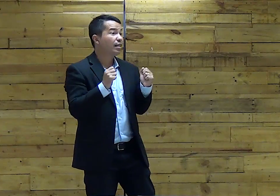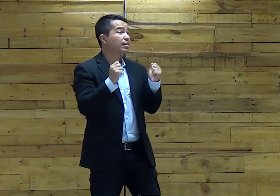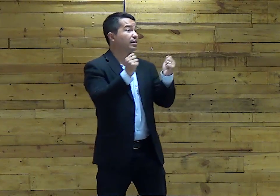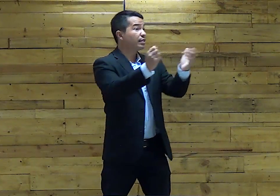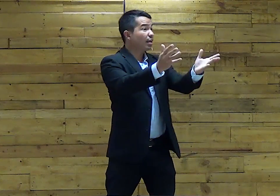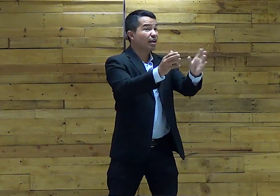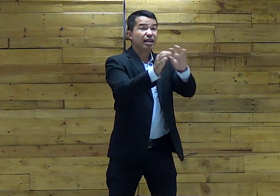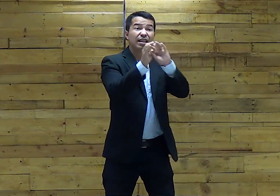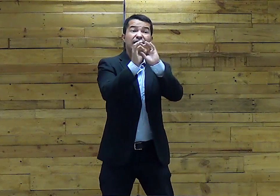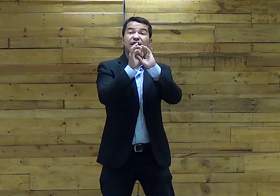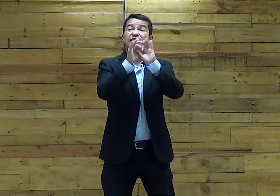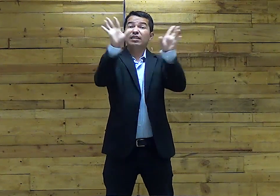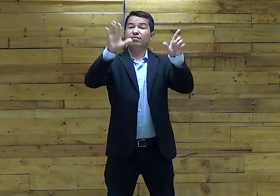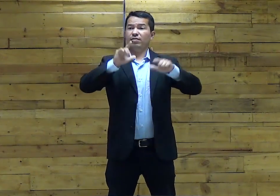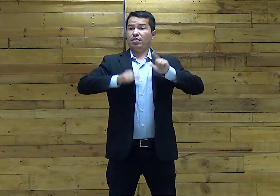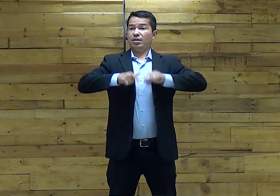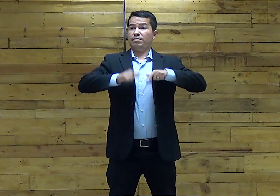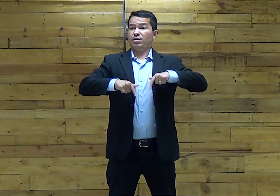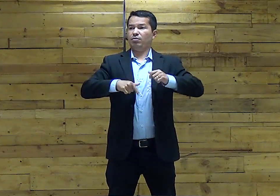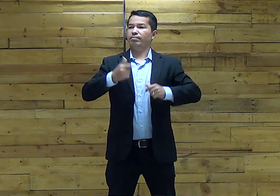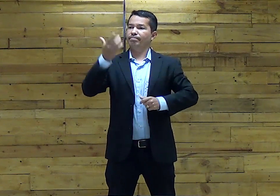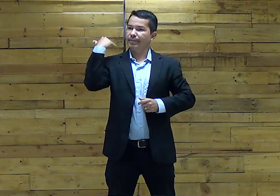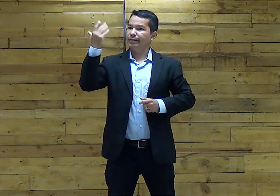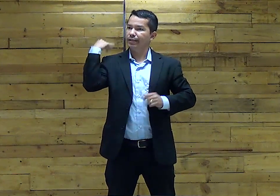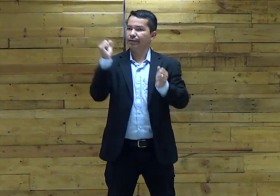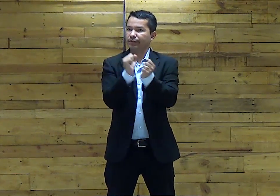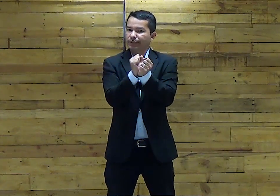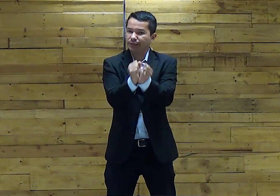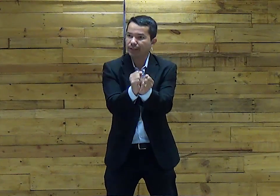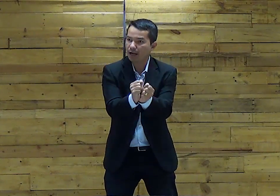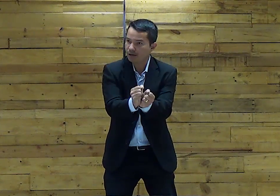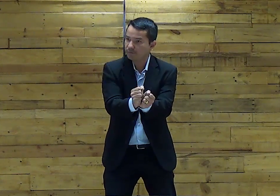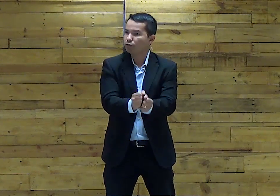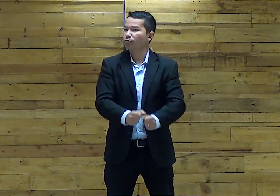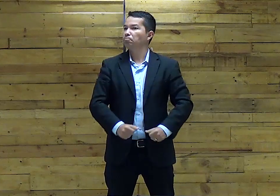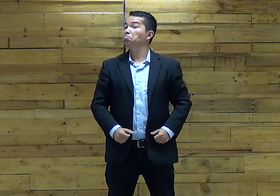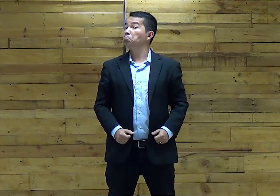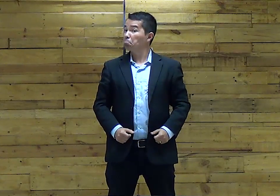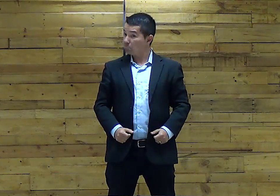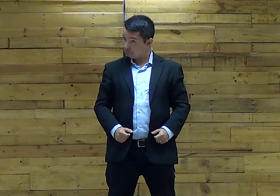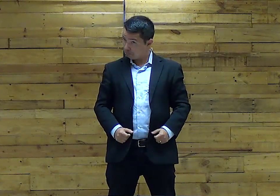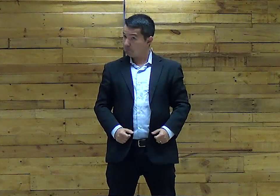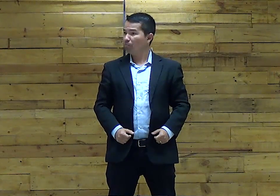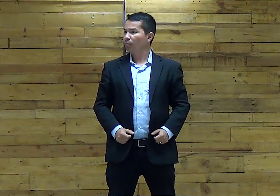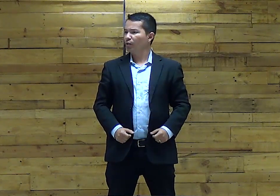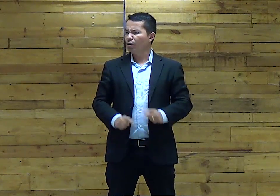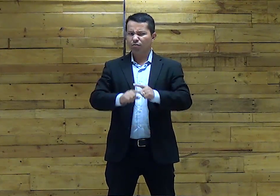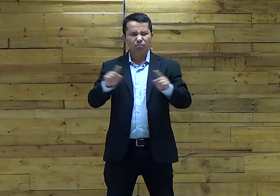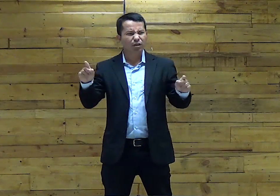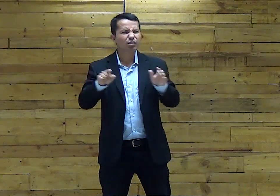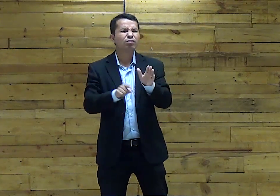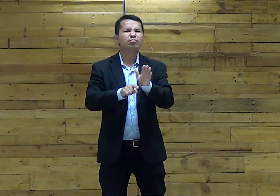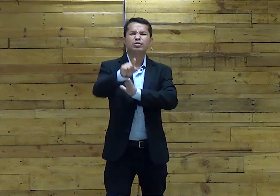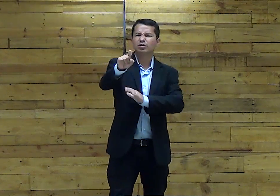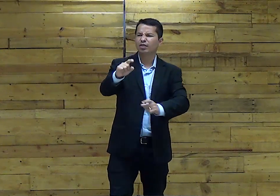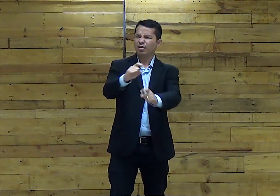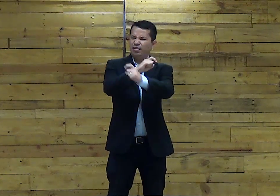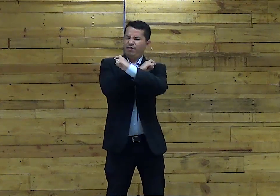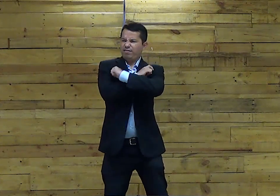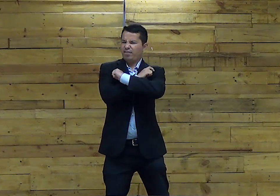escolheu Para dar a liberdade Ao povo de Israel Que até então Vinha vivendo escravo Mas